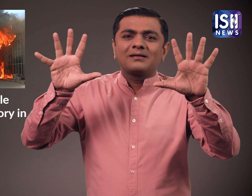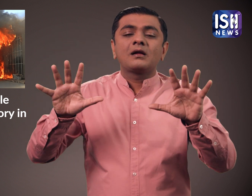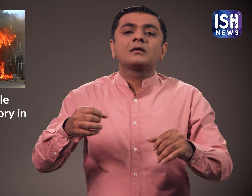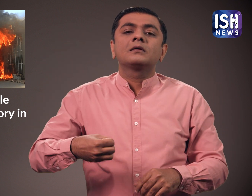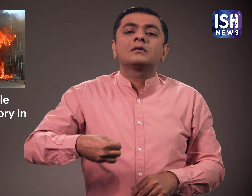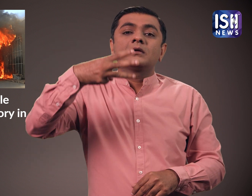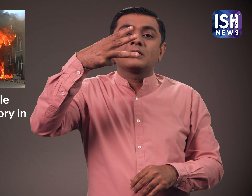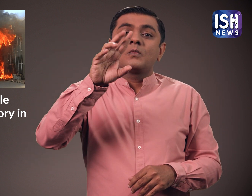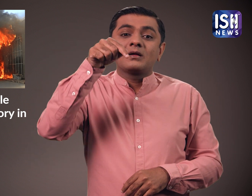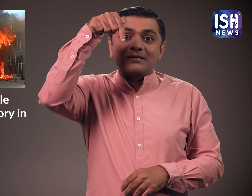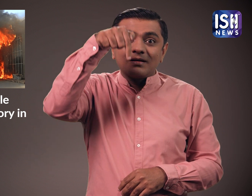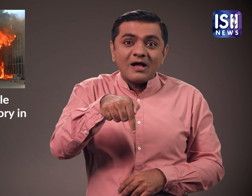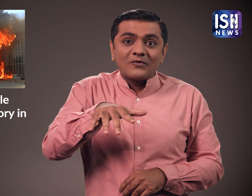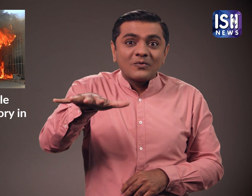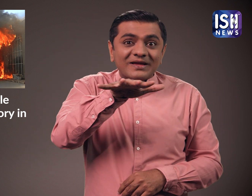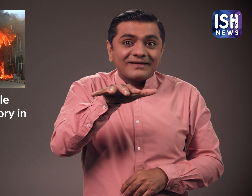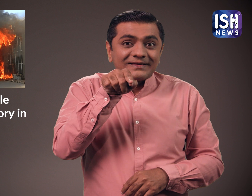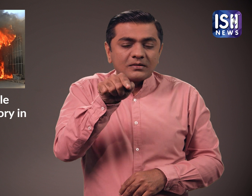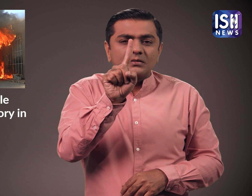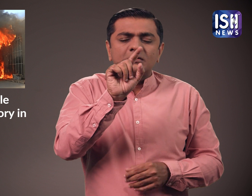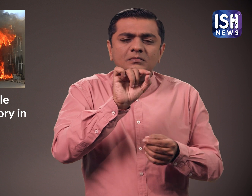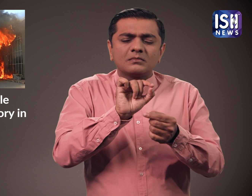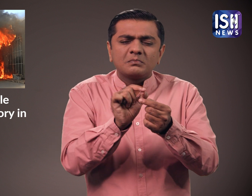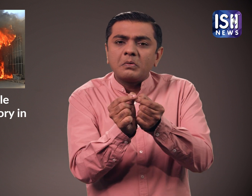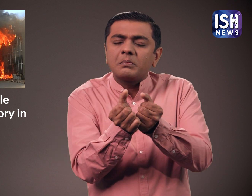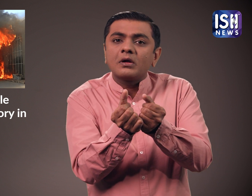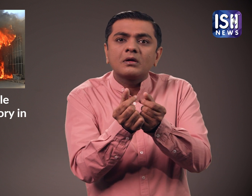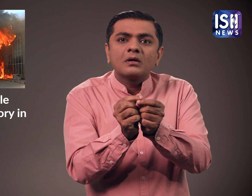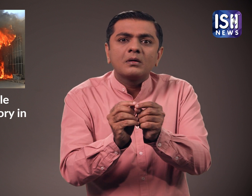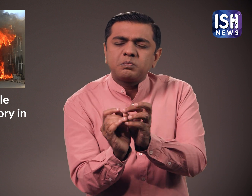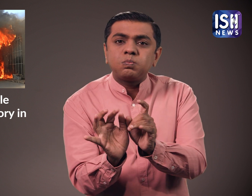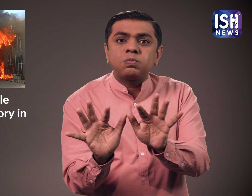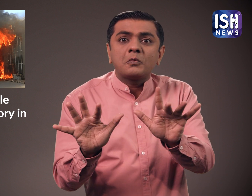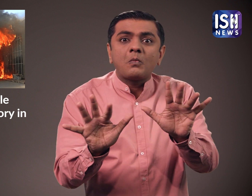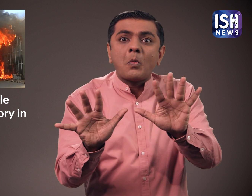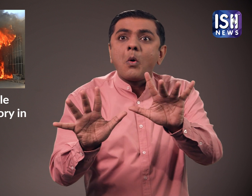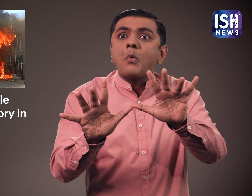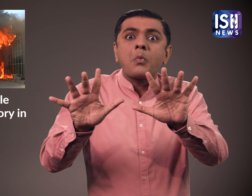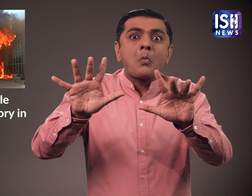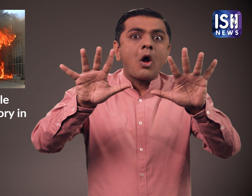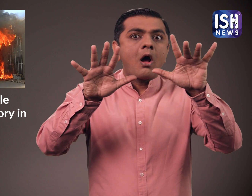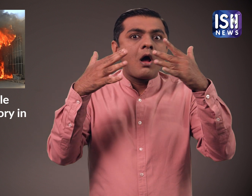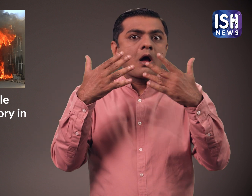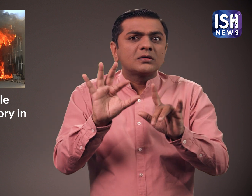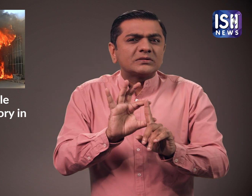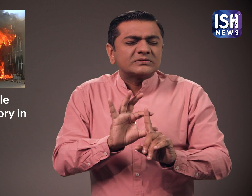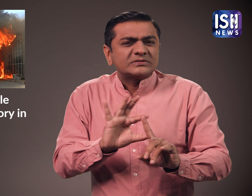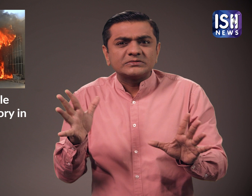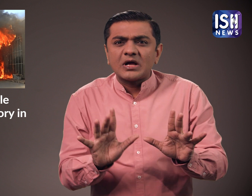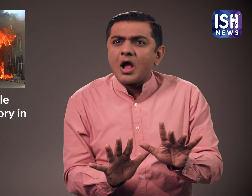इस तीन मंजिला इमारत के भूतल में आग लग गई चुतुरन फैल गई और पूरी इमारत को अपनी चपेट में ले